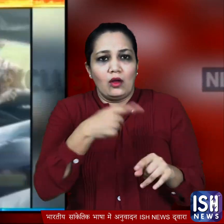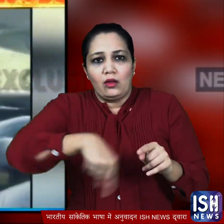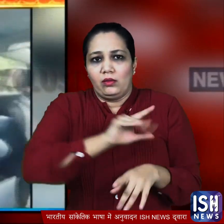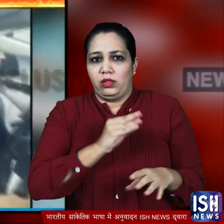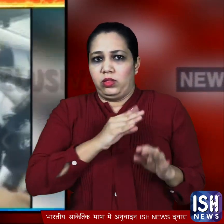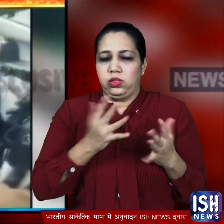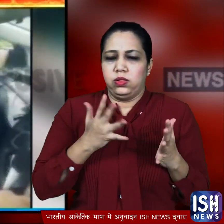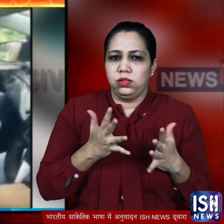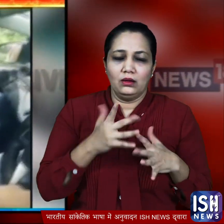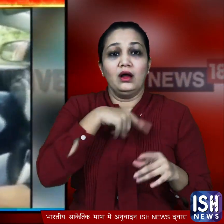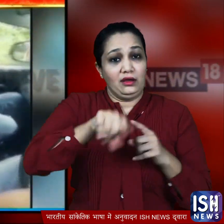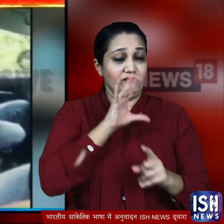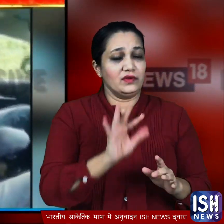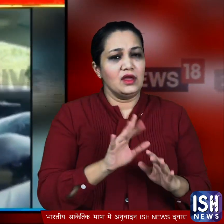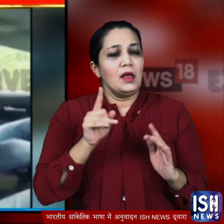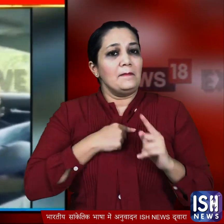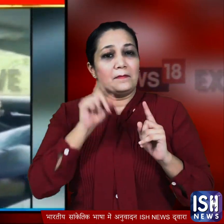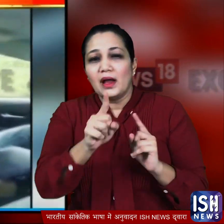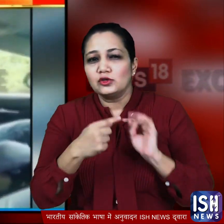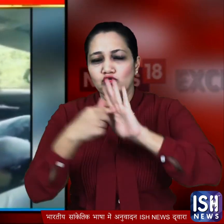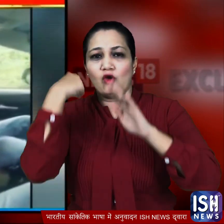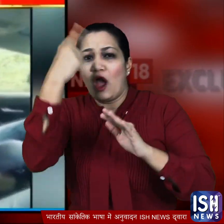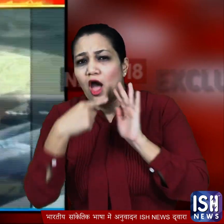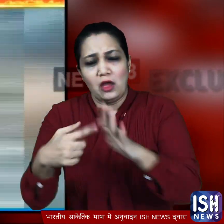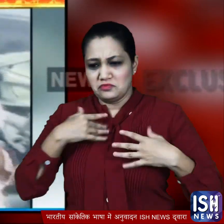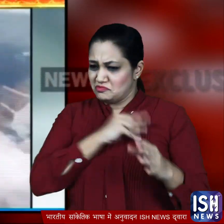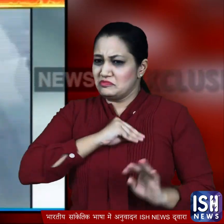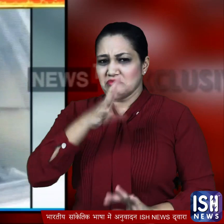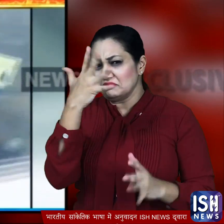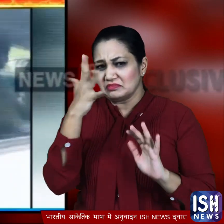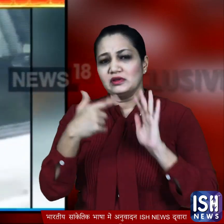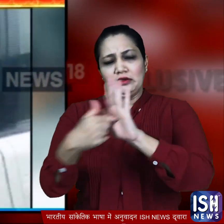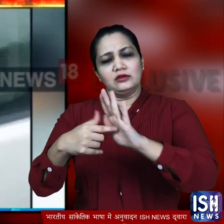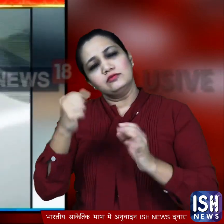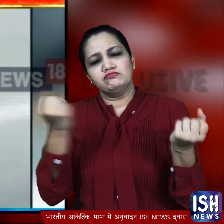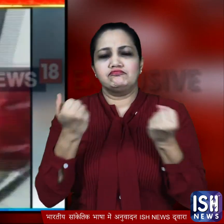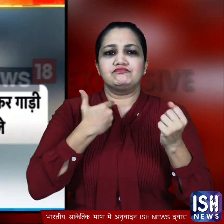हालांकि उन्होंने ये जताने की पूरी कोशिश की कि वो किसी से नहीं डरते और गाड़ी लेकर वहां से निकल गए